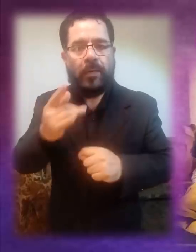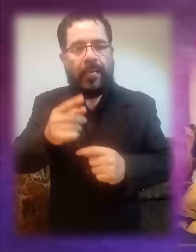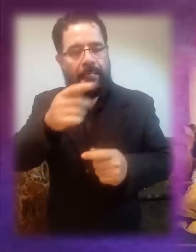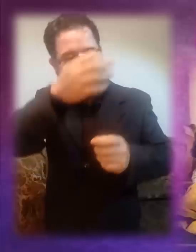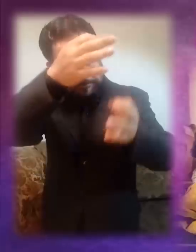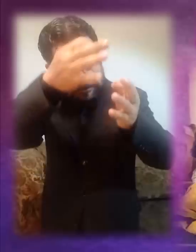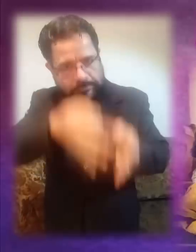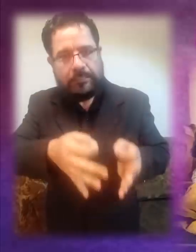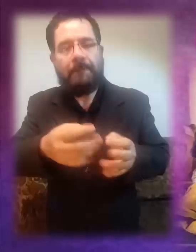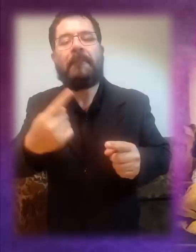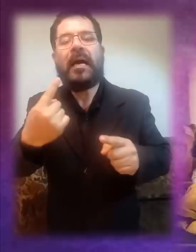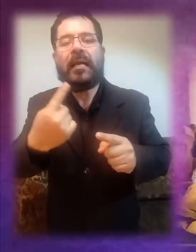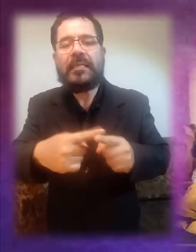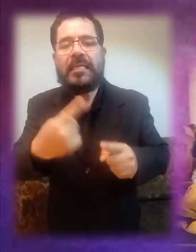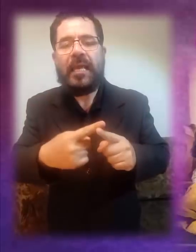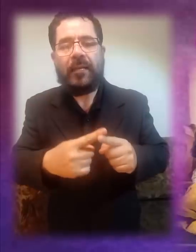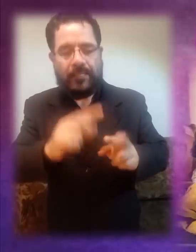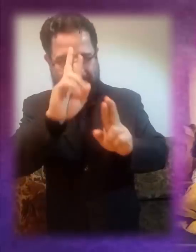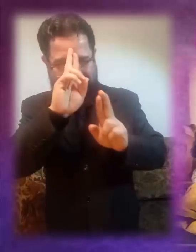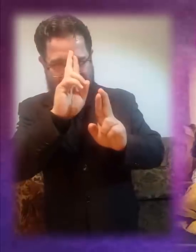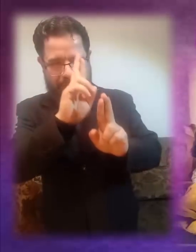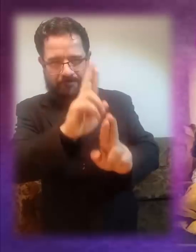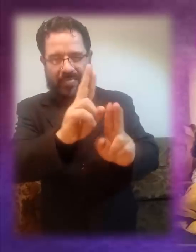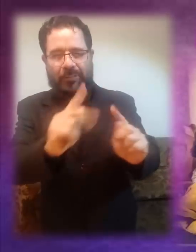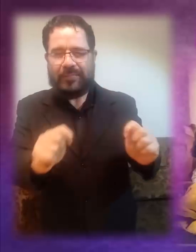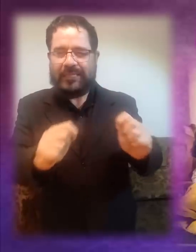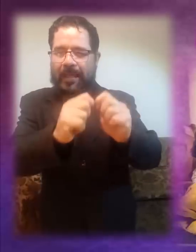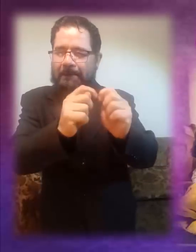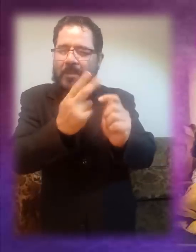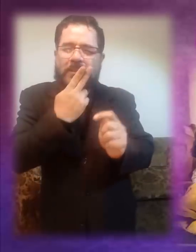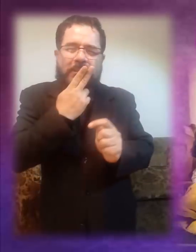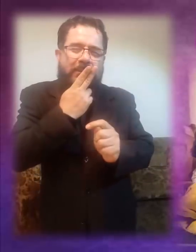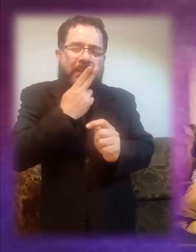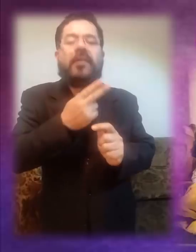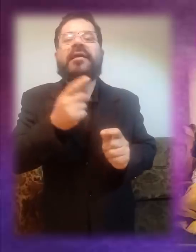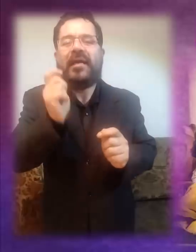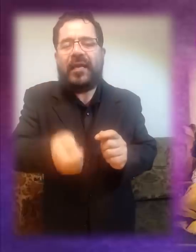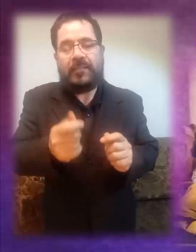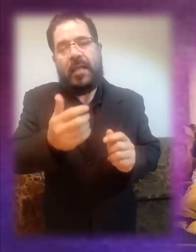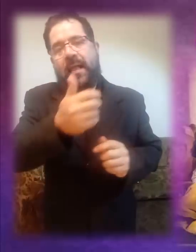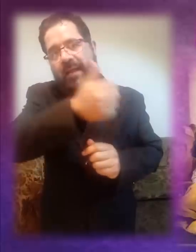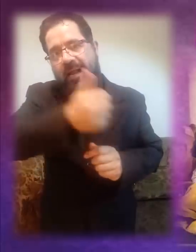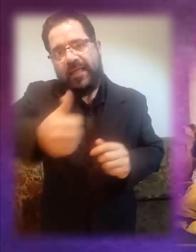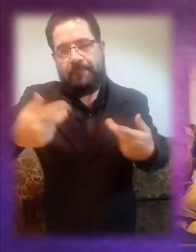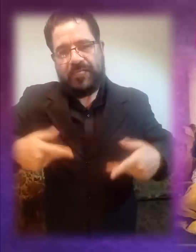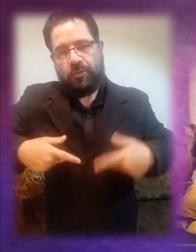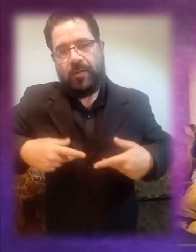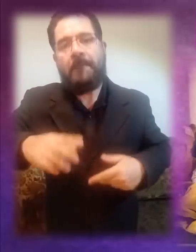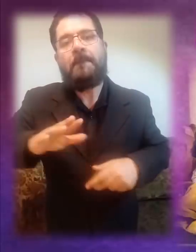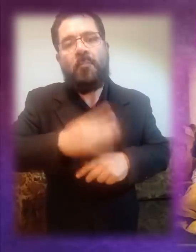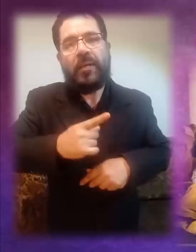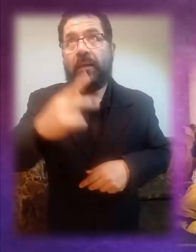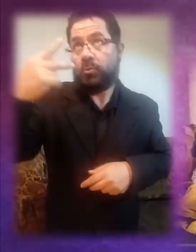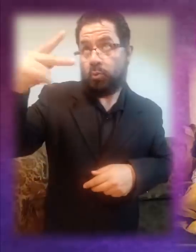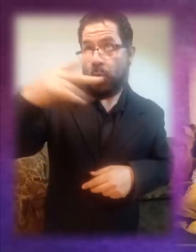y dignidad para el templo sagrado, que es cada persona, cada